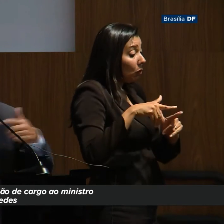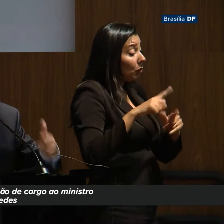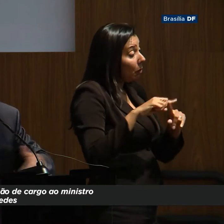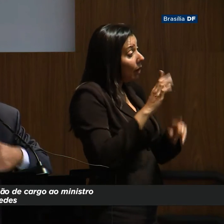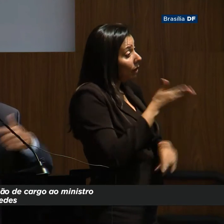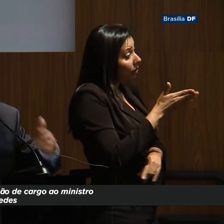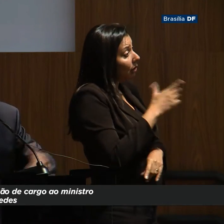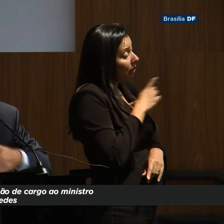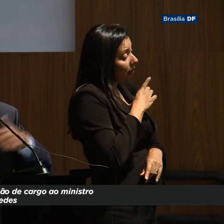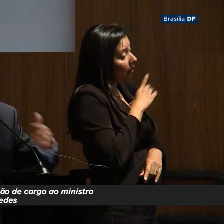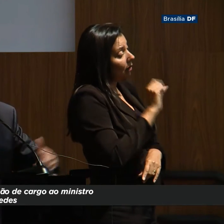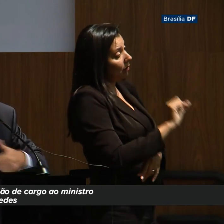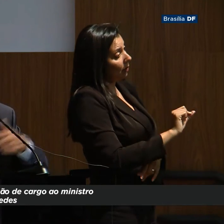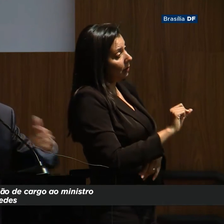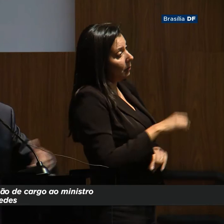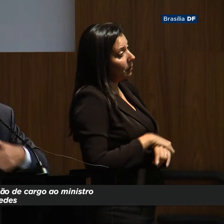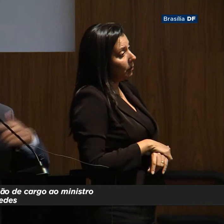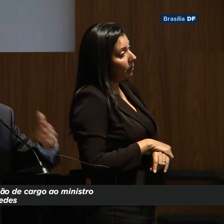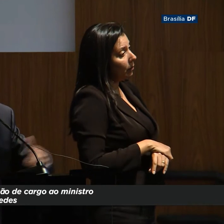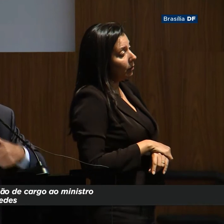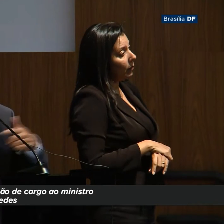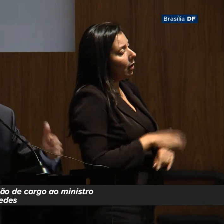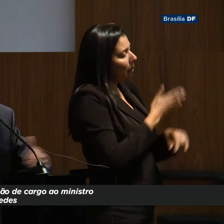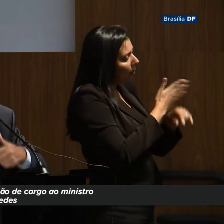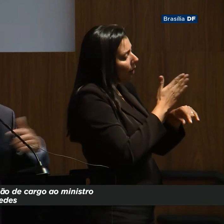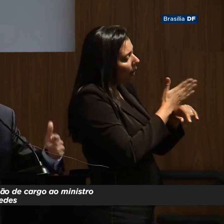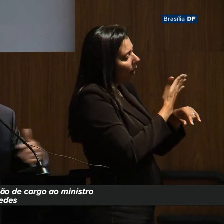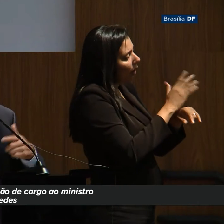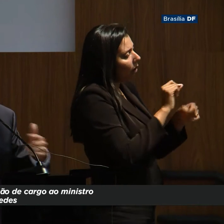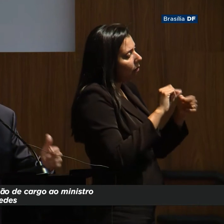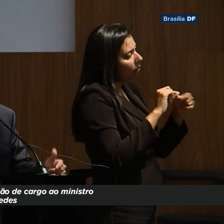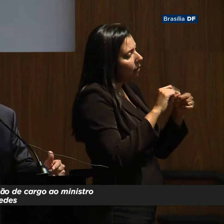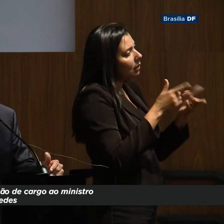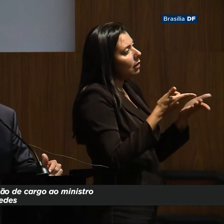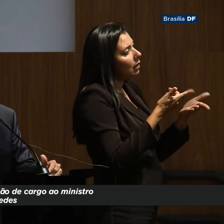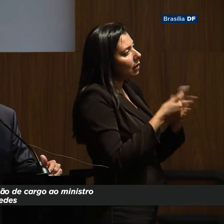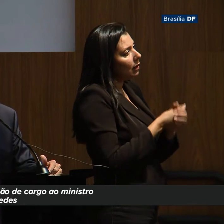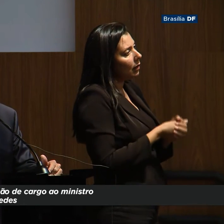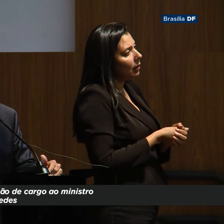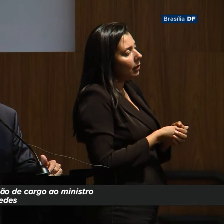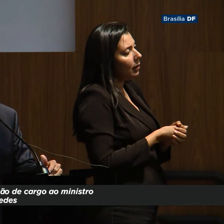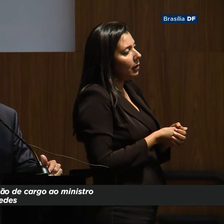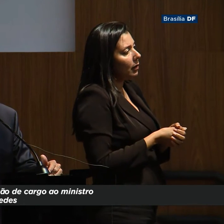tem um certo, já tem uma certa prática em fazer esse tipo de